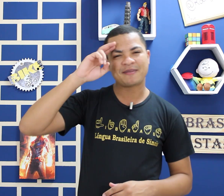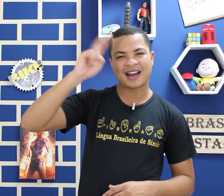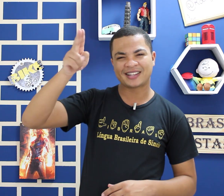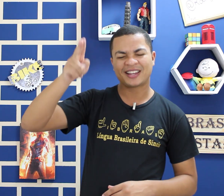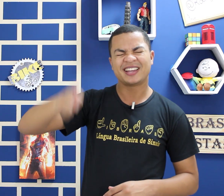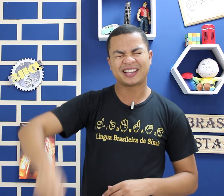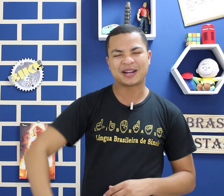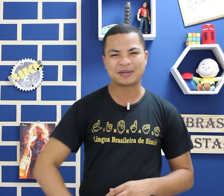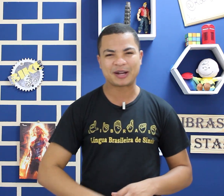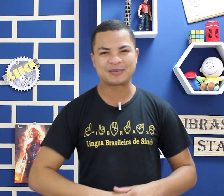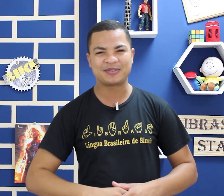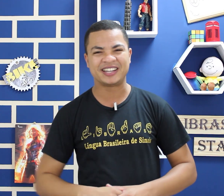Um abraço e até nosso próximo vídeo.